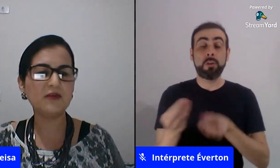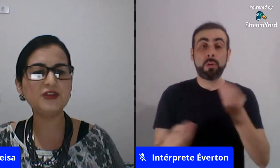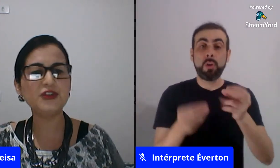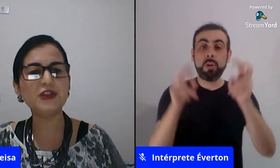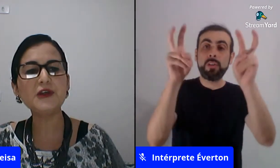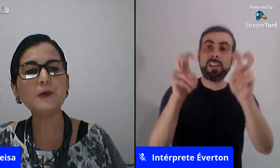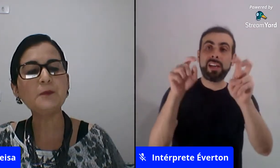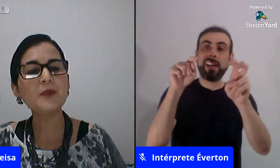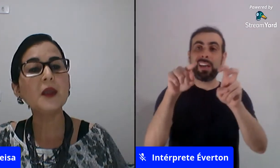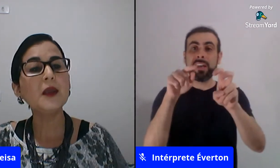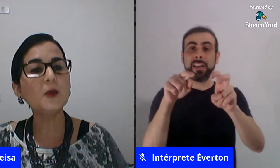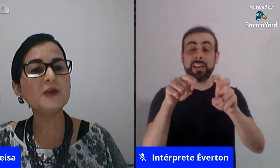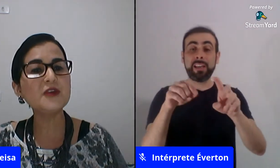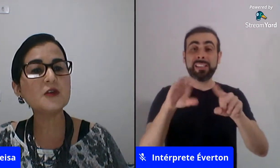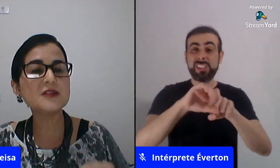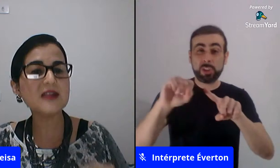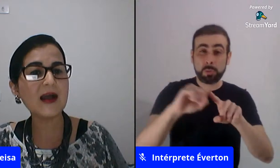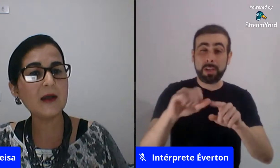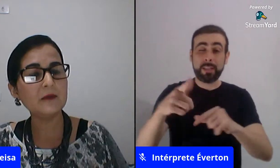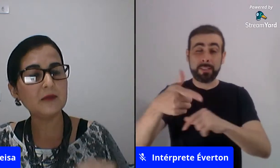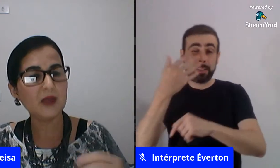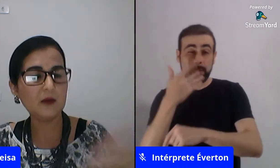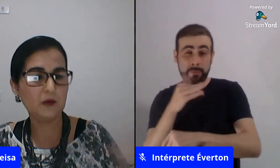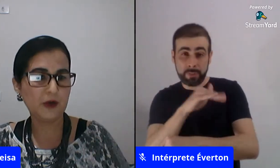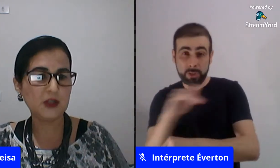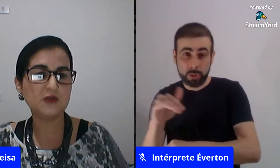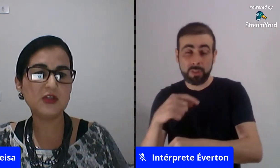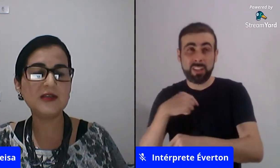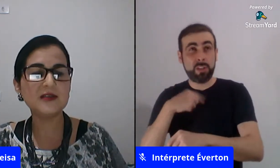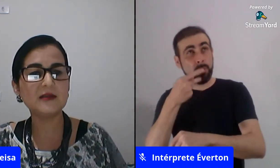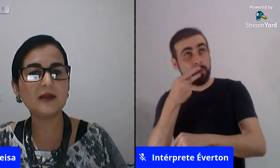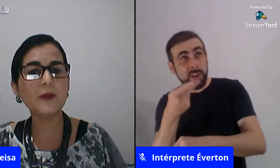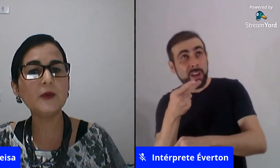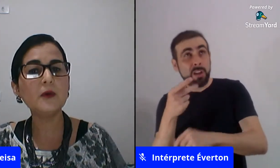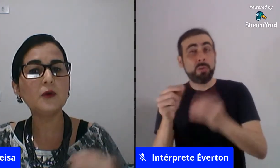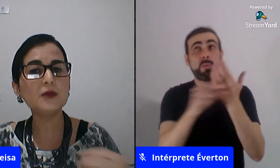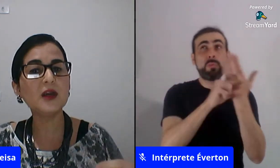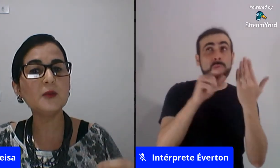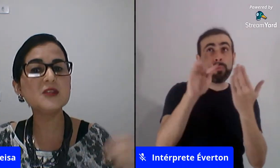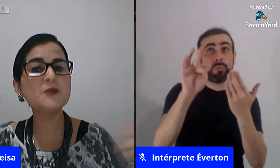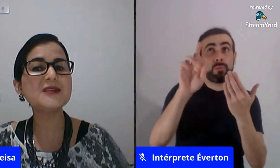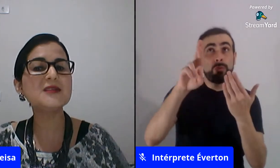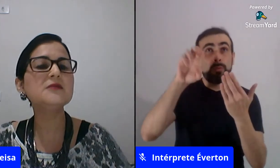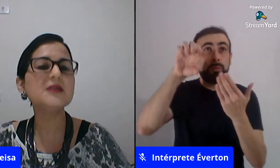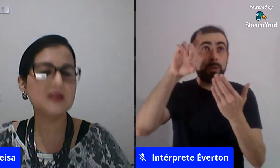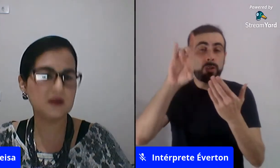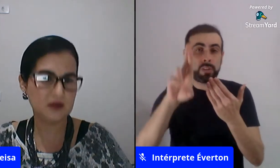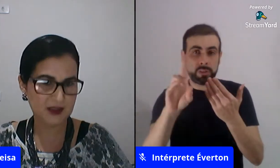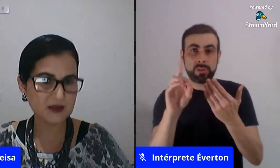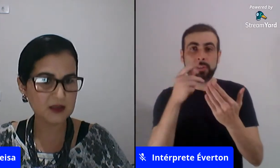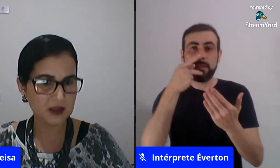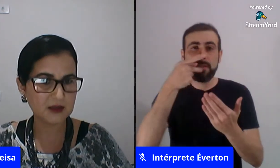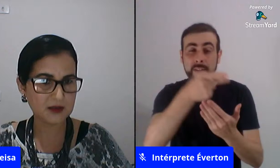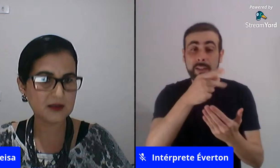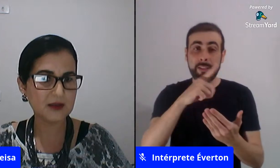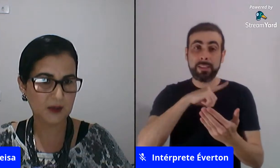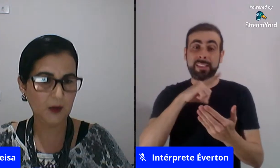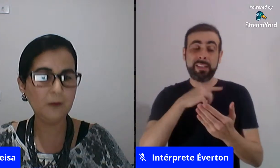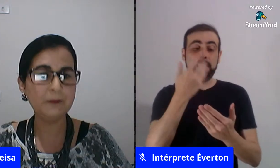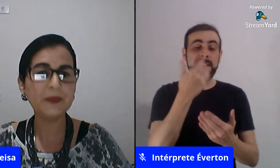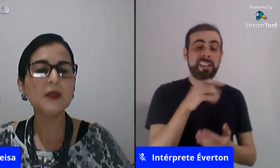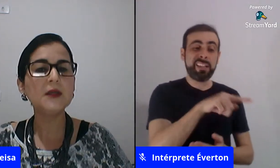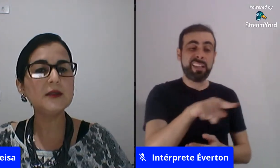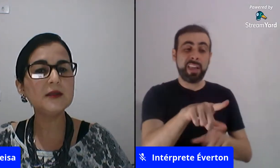masturbação infantil eu prefiro usar né o Freud utiliza esse termo o termo expressão da sexualidade das crianças